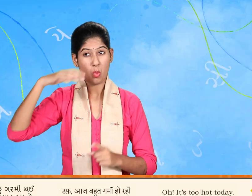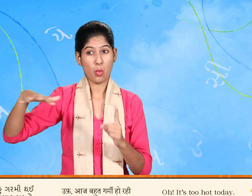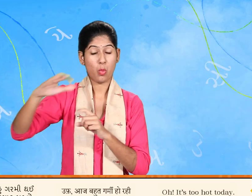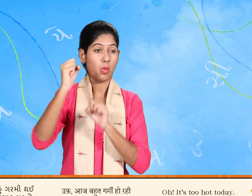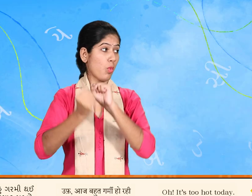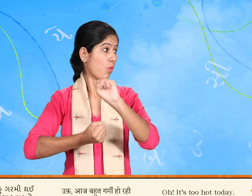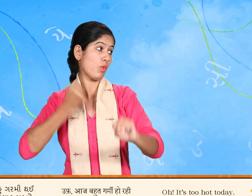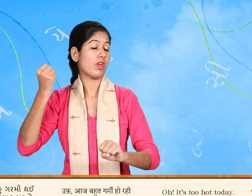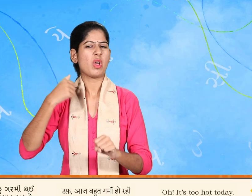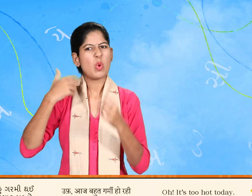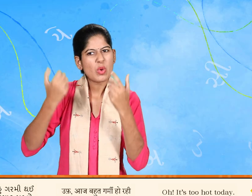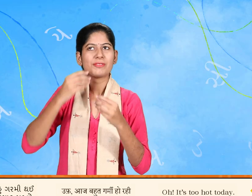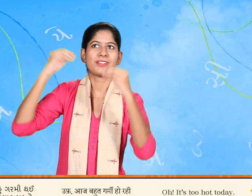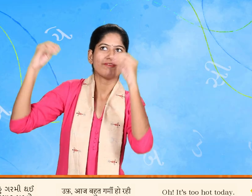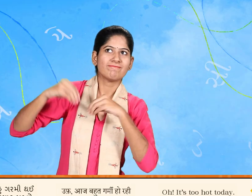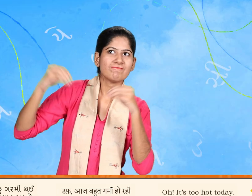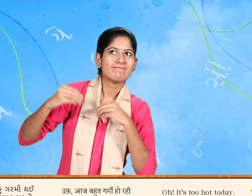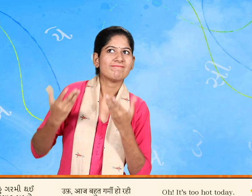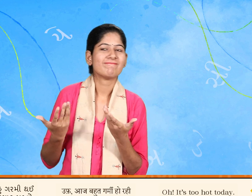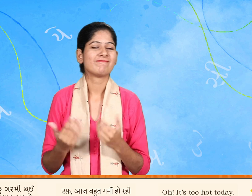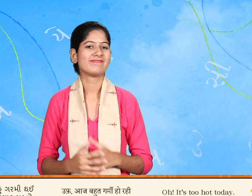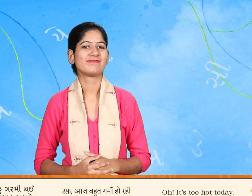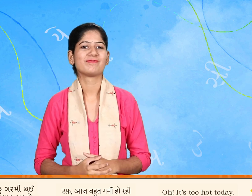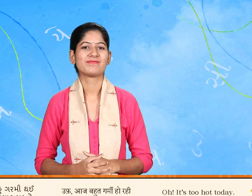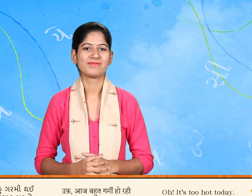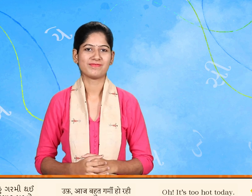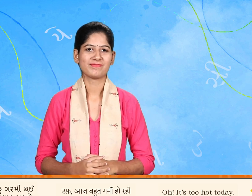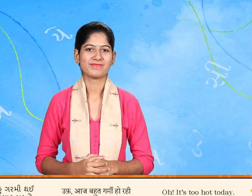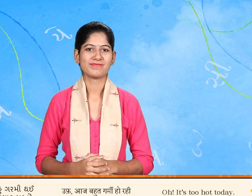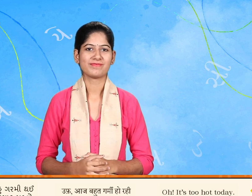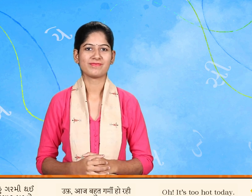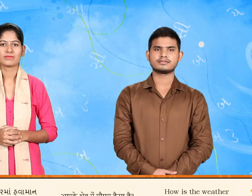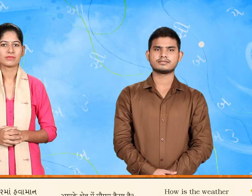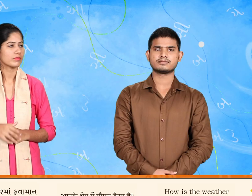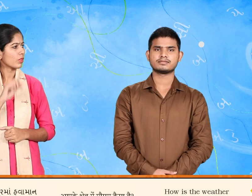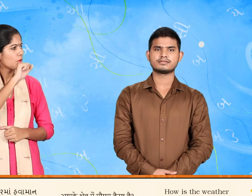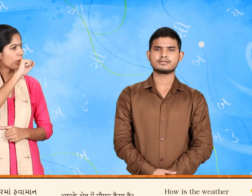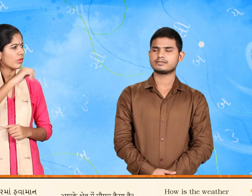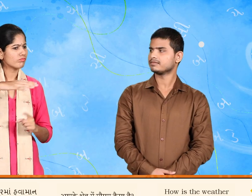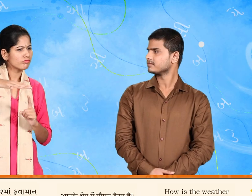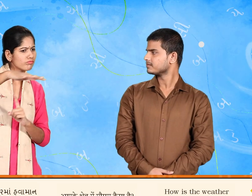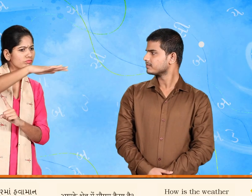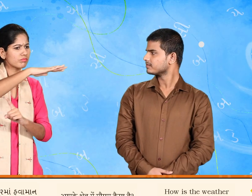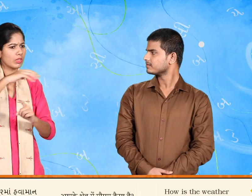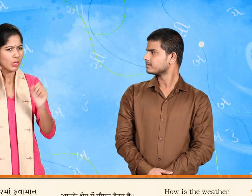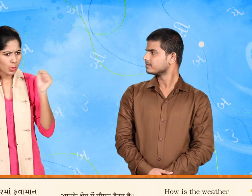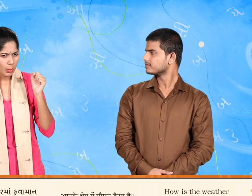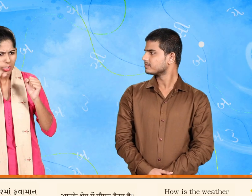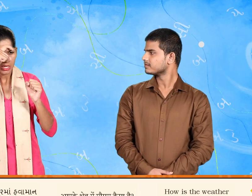બહું ગરમી થઈ રઈ છે હવે વર્સાત પડ્વો જોઈએ તમારા વીસતારમાં હવામાન ક્યું રે છે